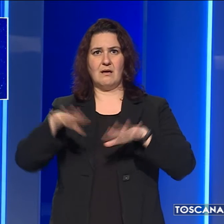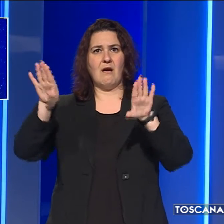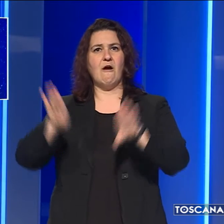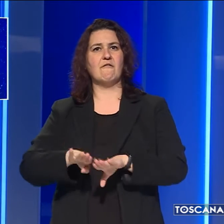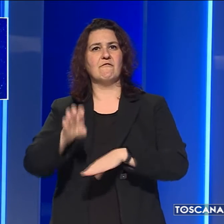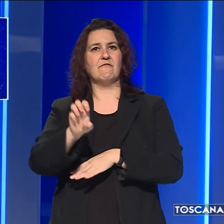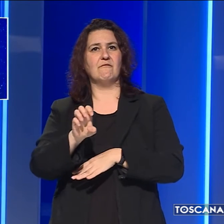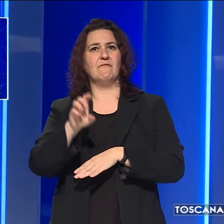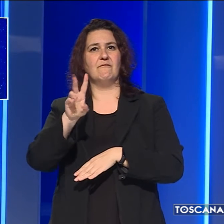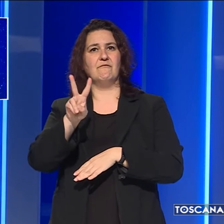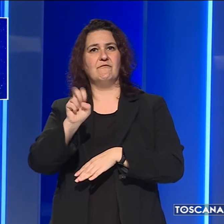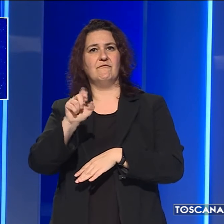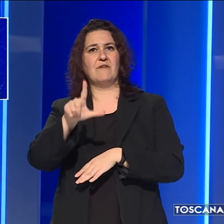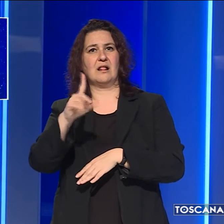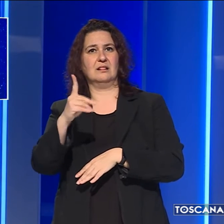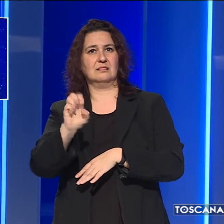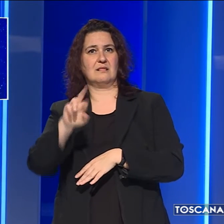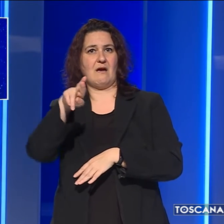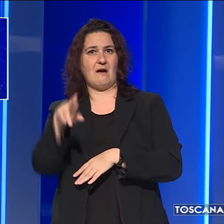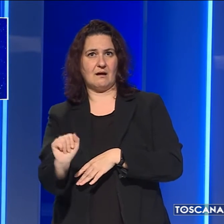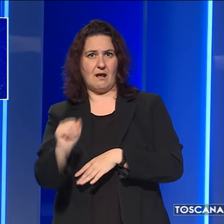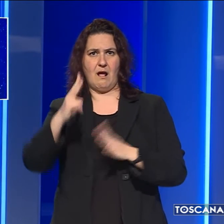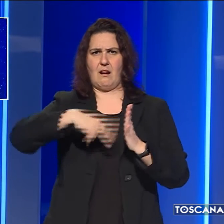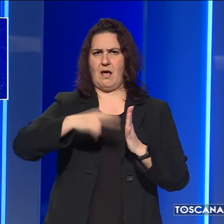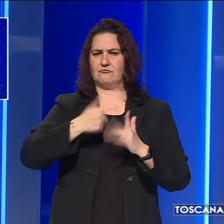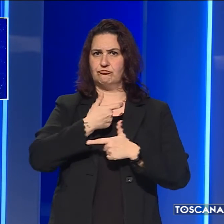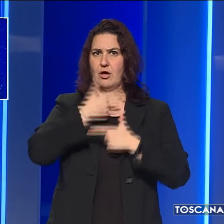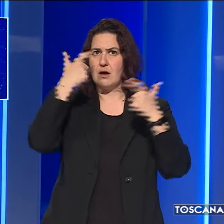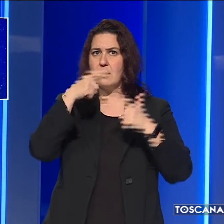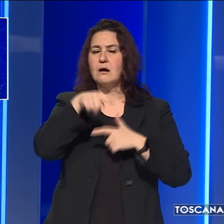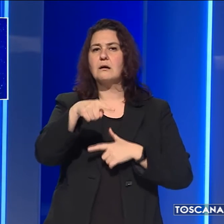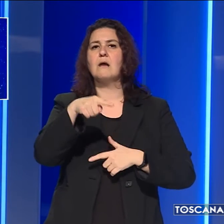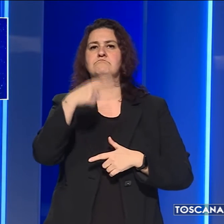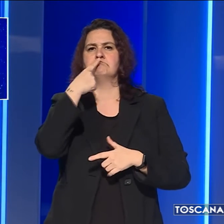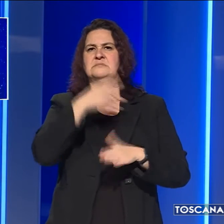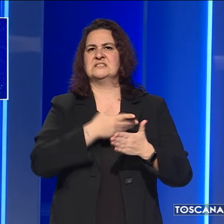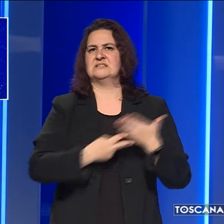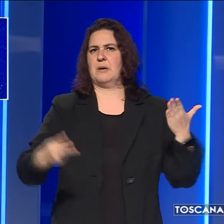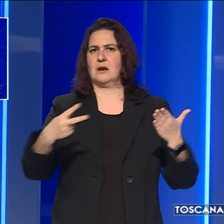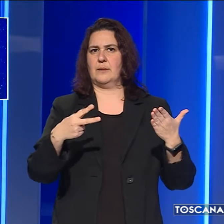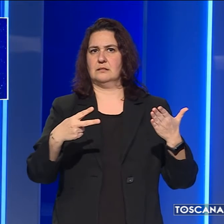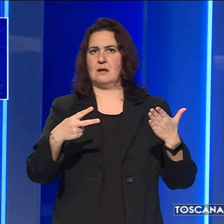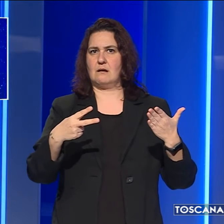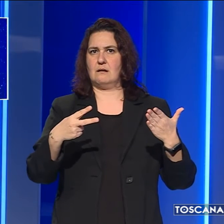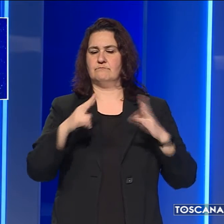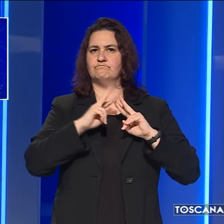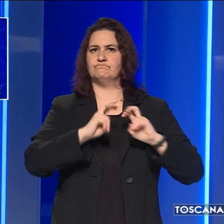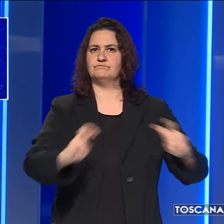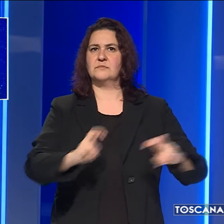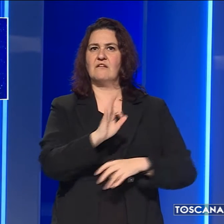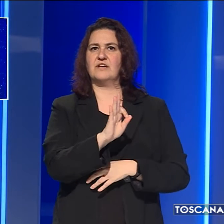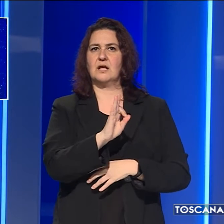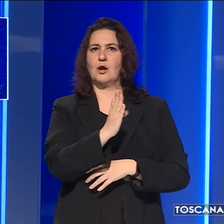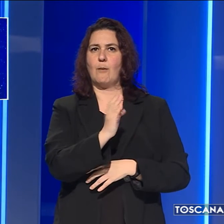forte viene introdotto in via sperimentale. Secondo le ricerche dirette da Federico